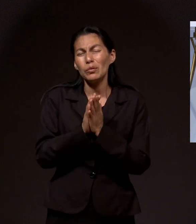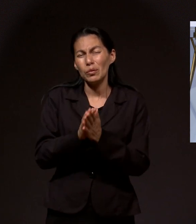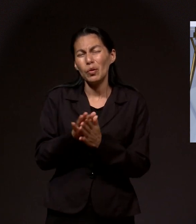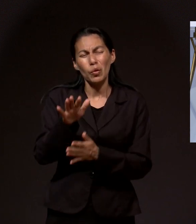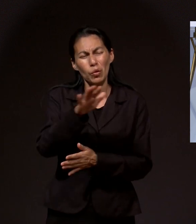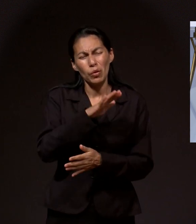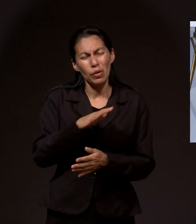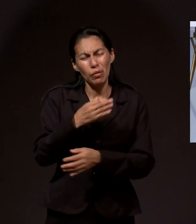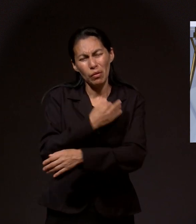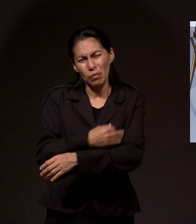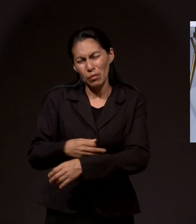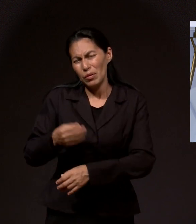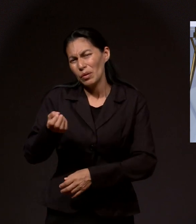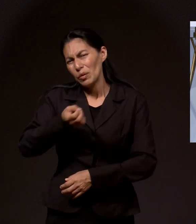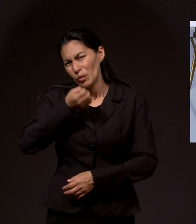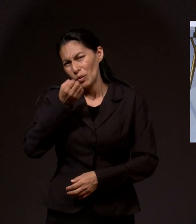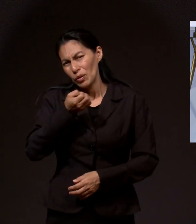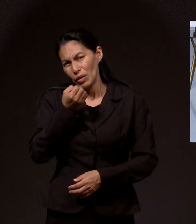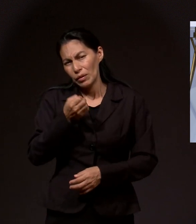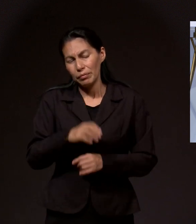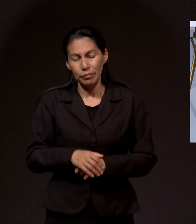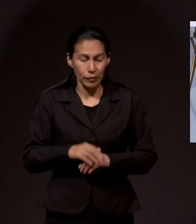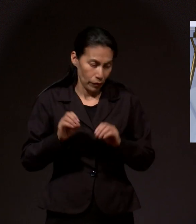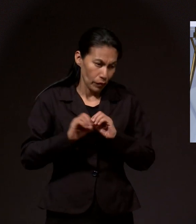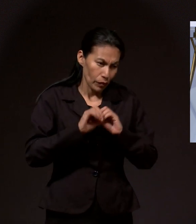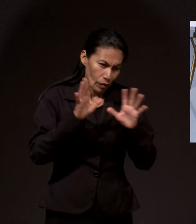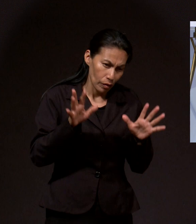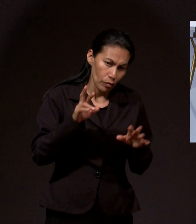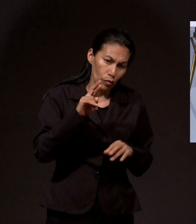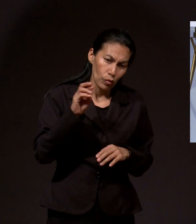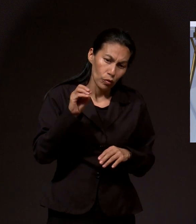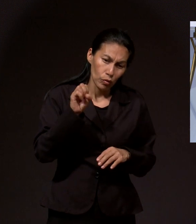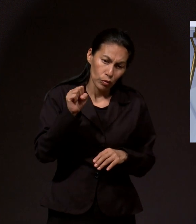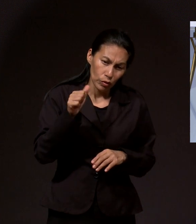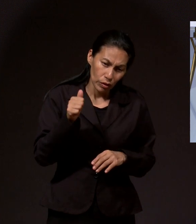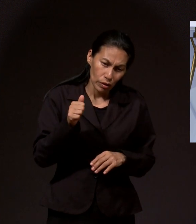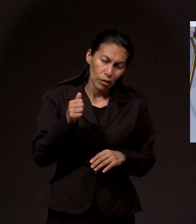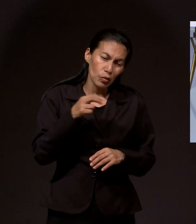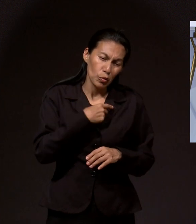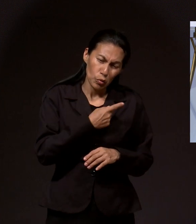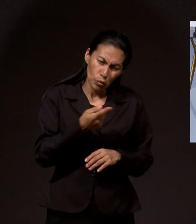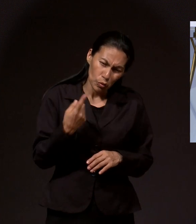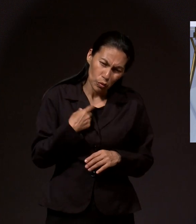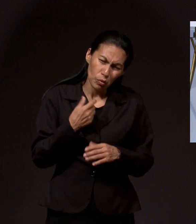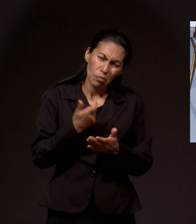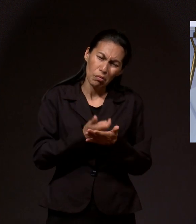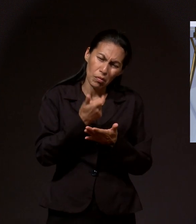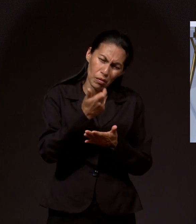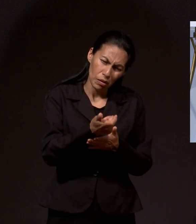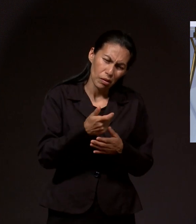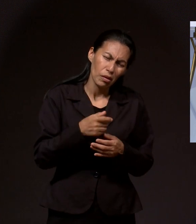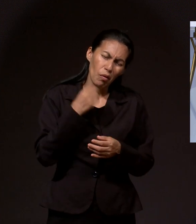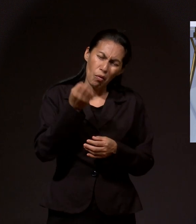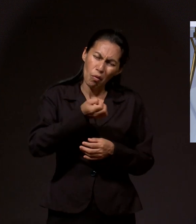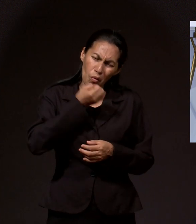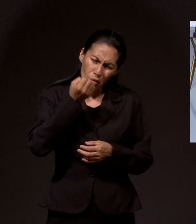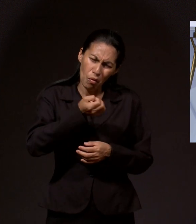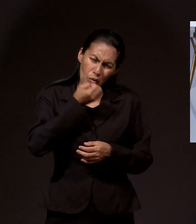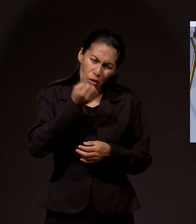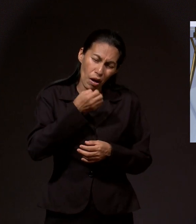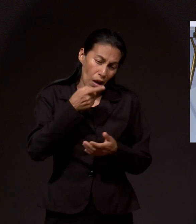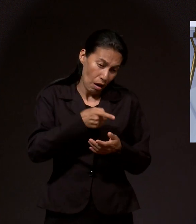toda la familia. Vamos a estar orando por tu hijito Rosa para que Dios supla esas